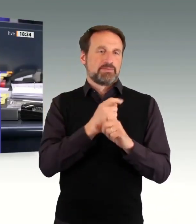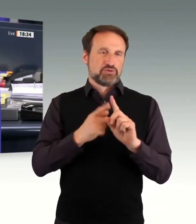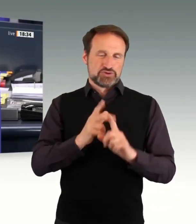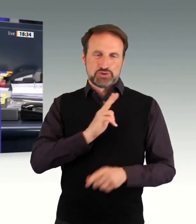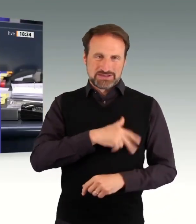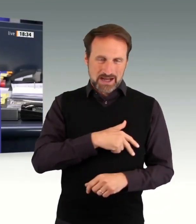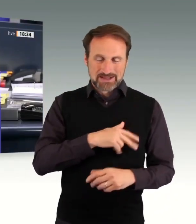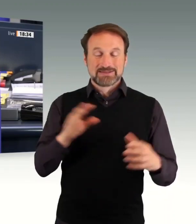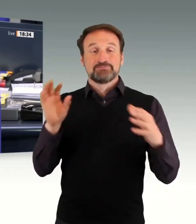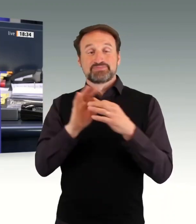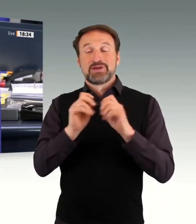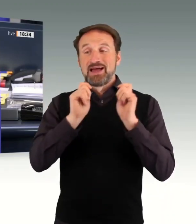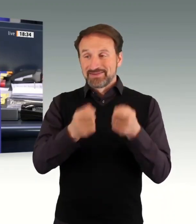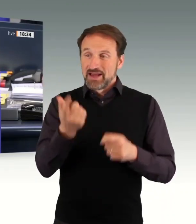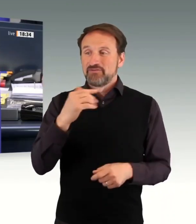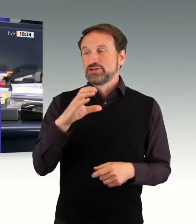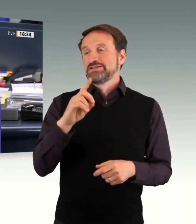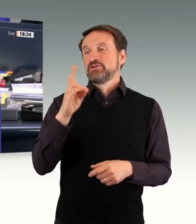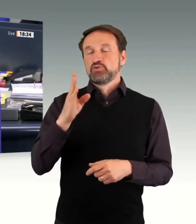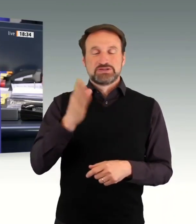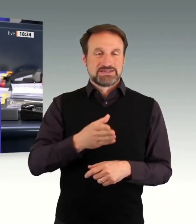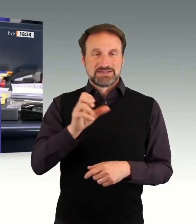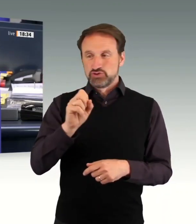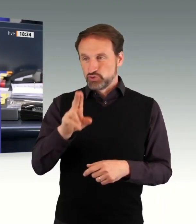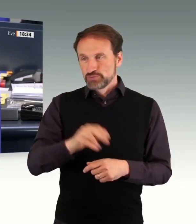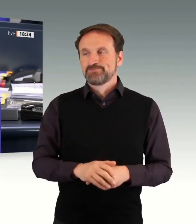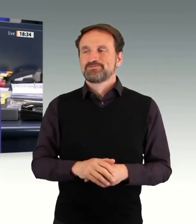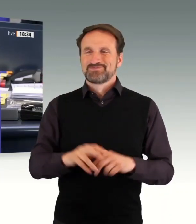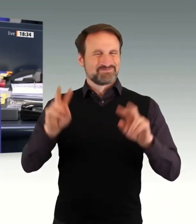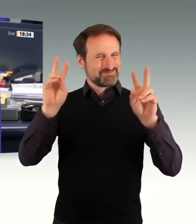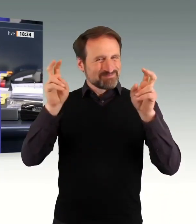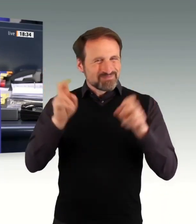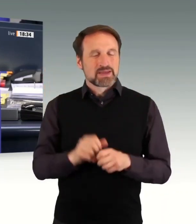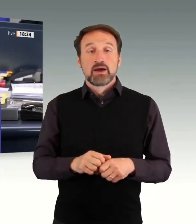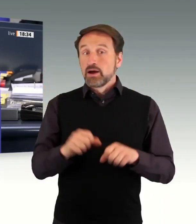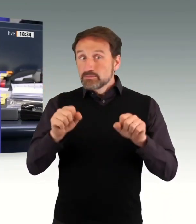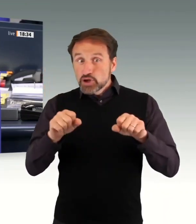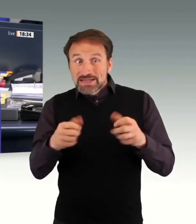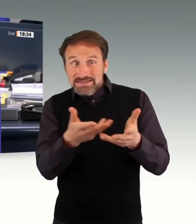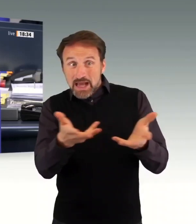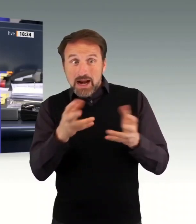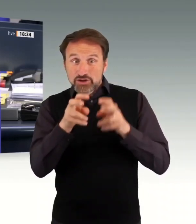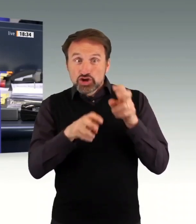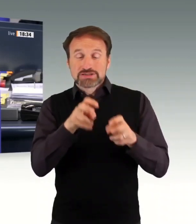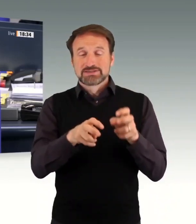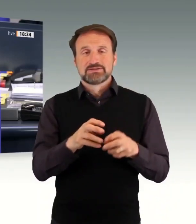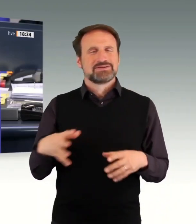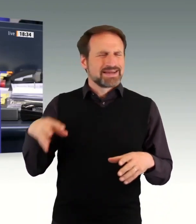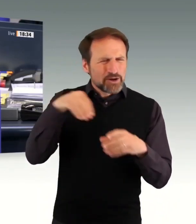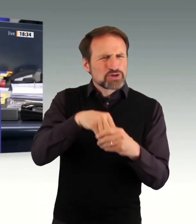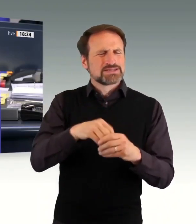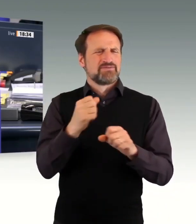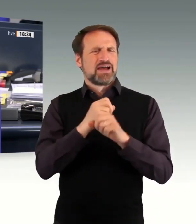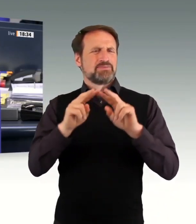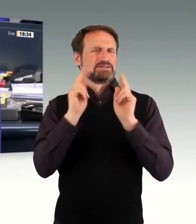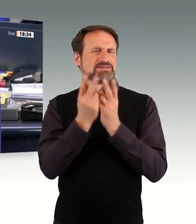Titel Potenziale Nutzen inklusive Arbeitswelt stärken und zu dem Antrag der Fraktion Die Linke